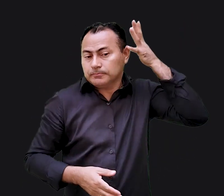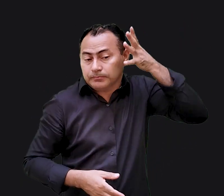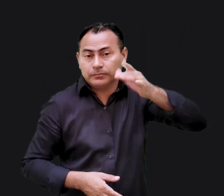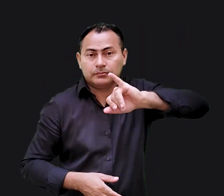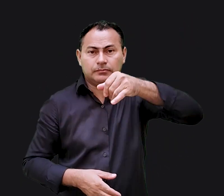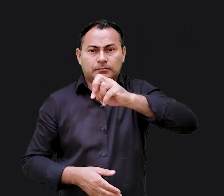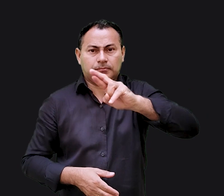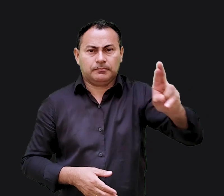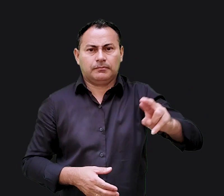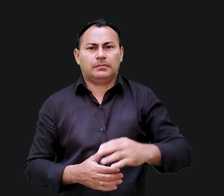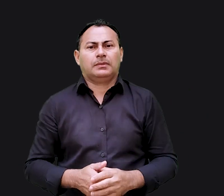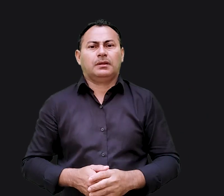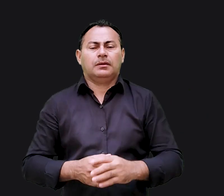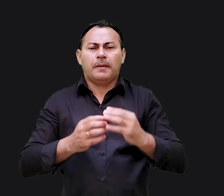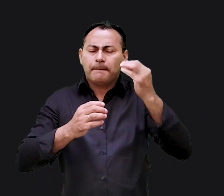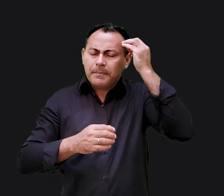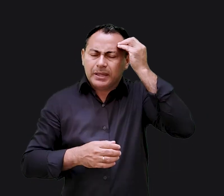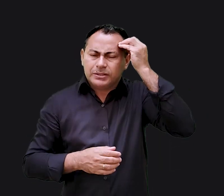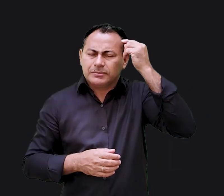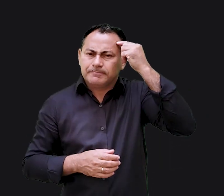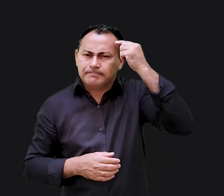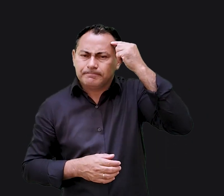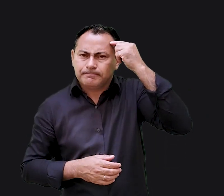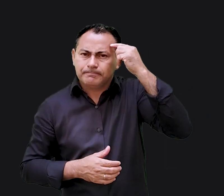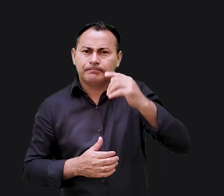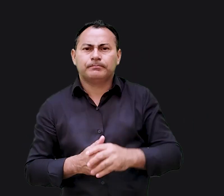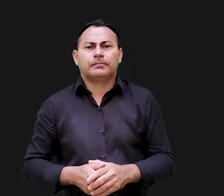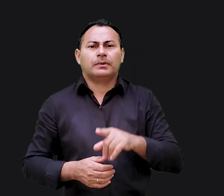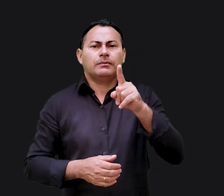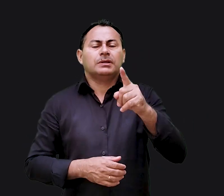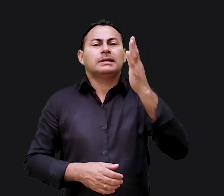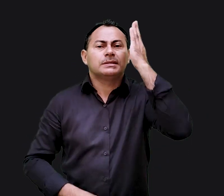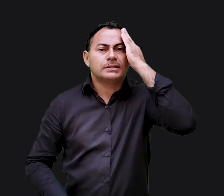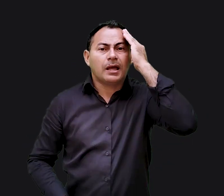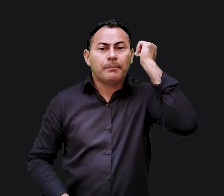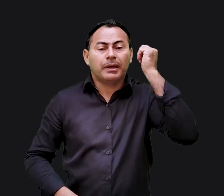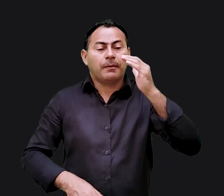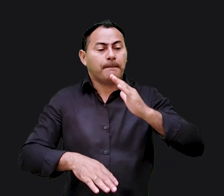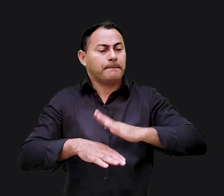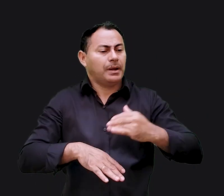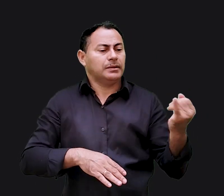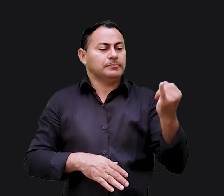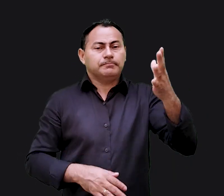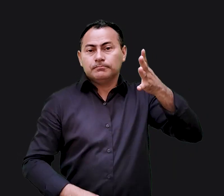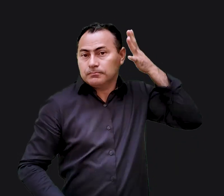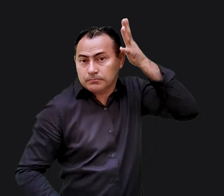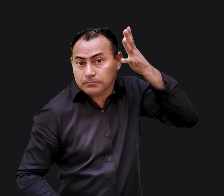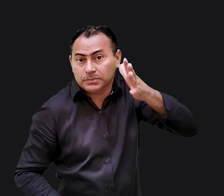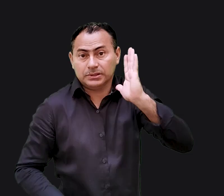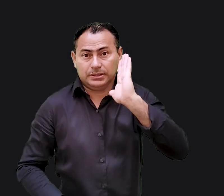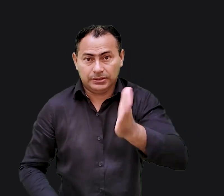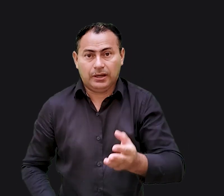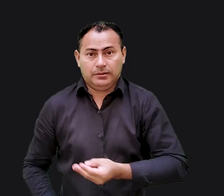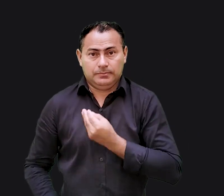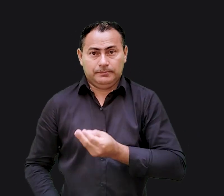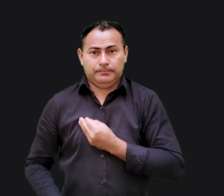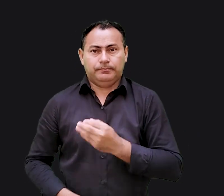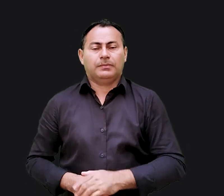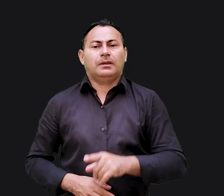muitos outros sermões de Jeremias medite neles você descobrirá um dos maiores pregadores que já viveu